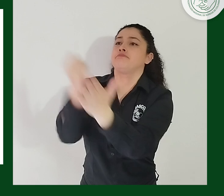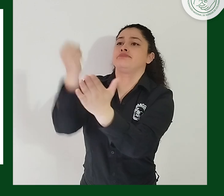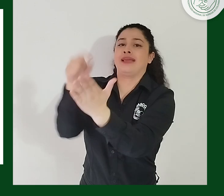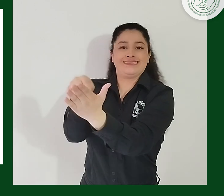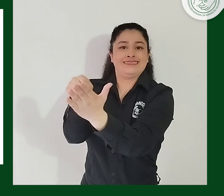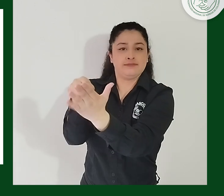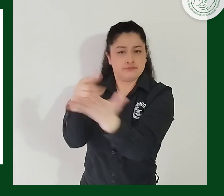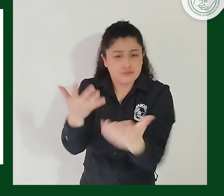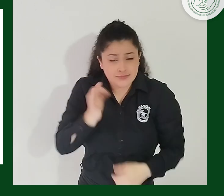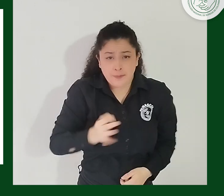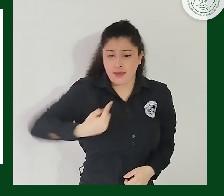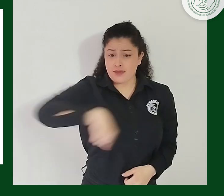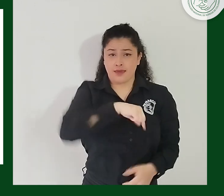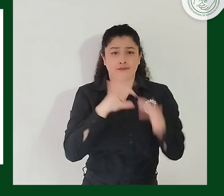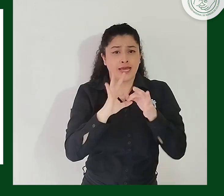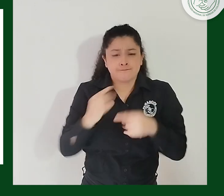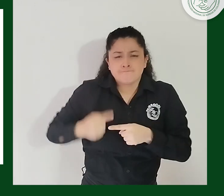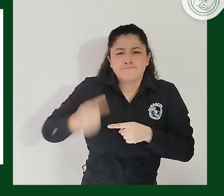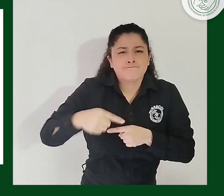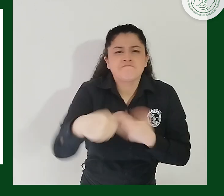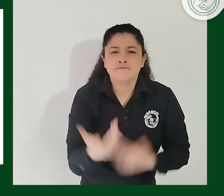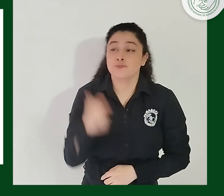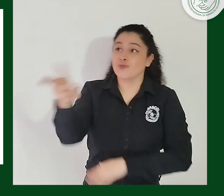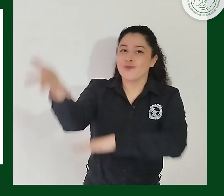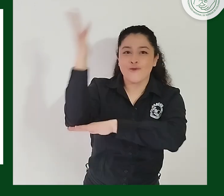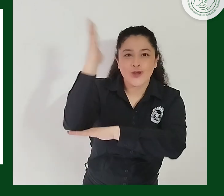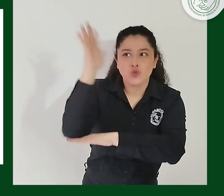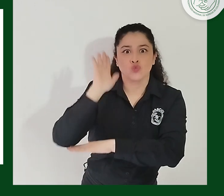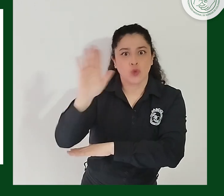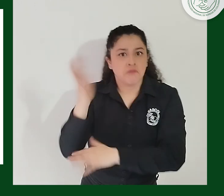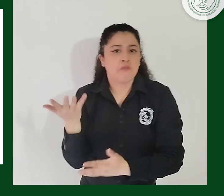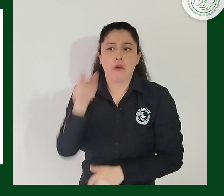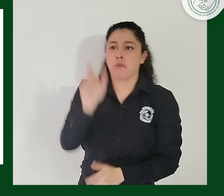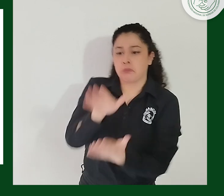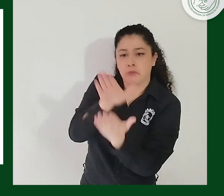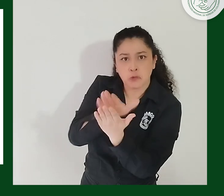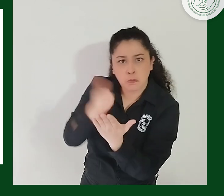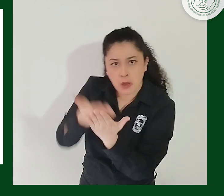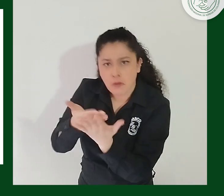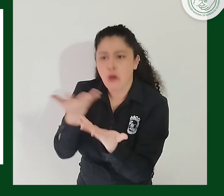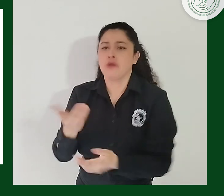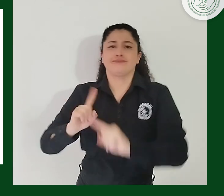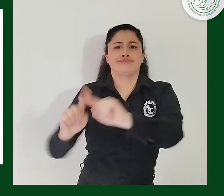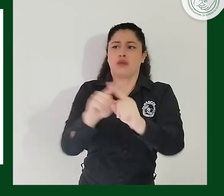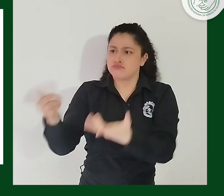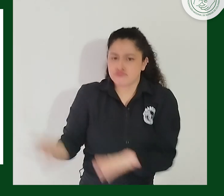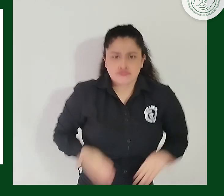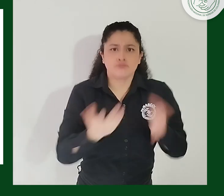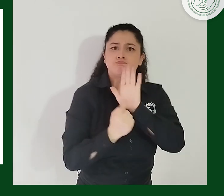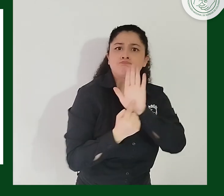recurrente que FENASCOL ha dado a conocer el nombre del ponente, los documentos a los que tuvimos acceso y